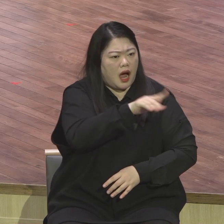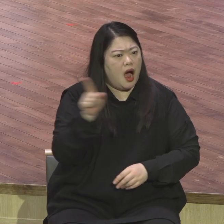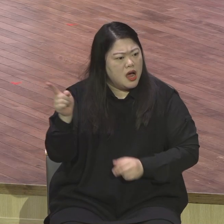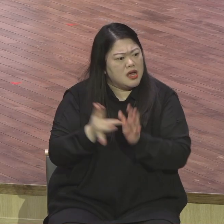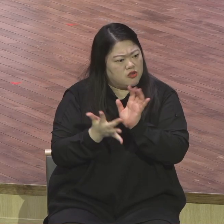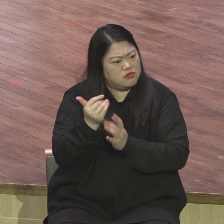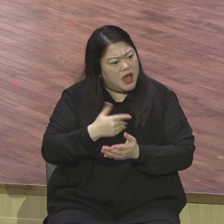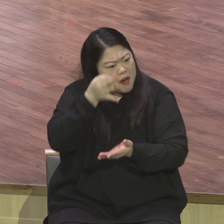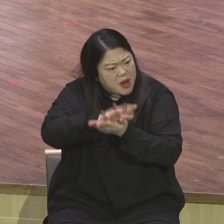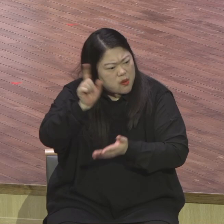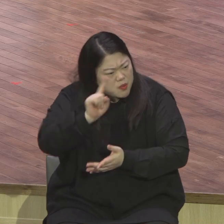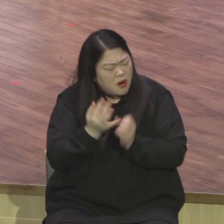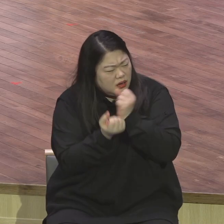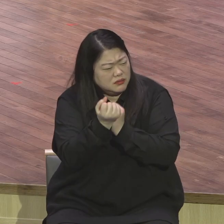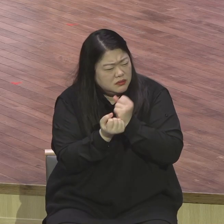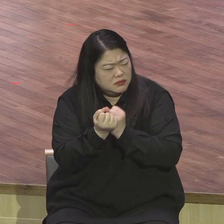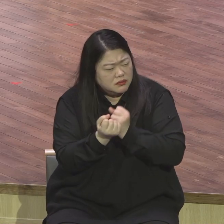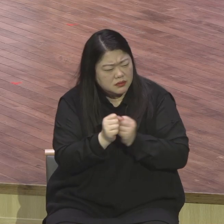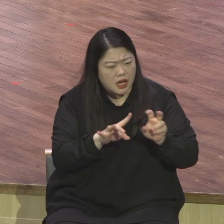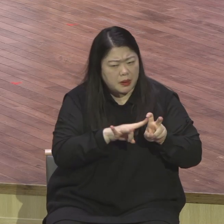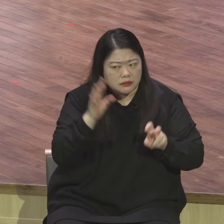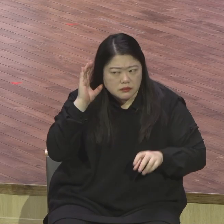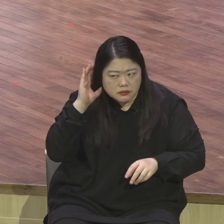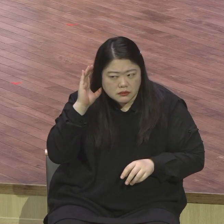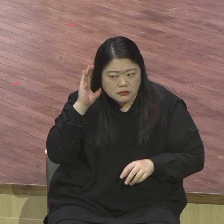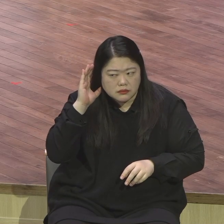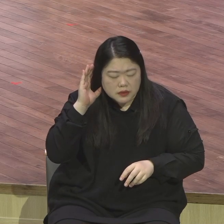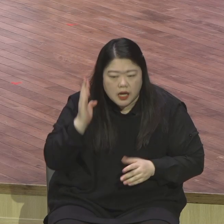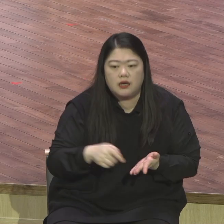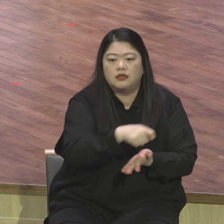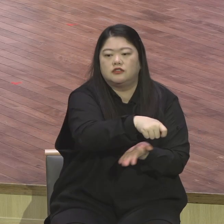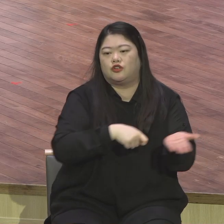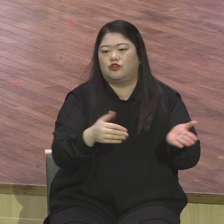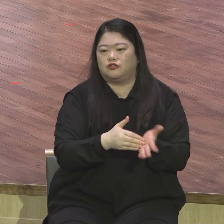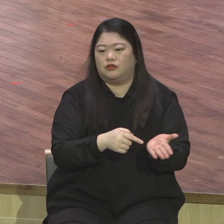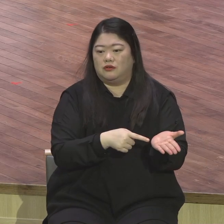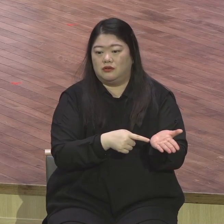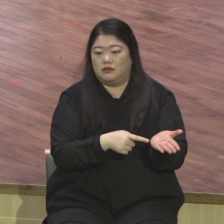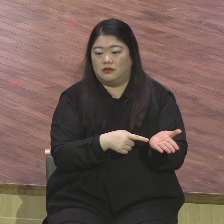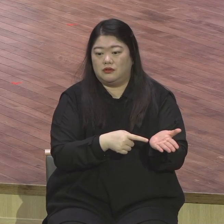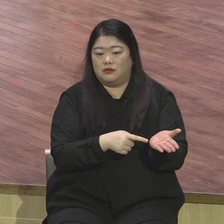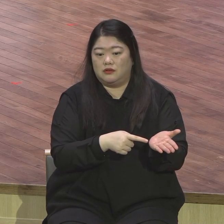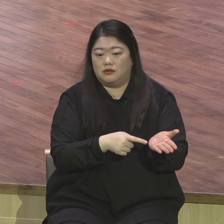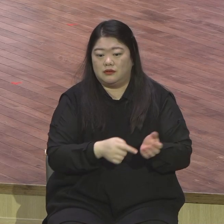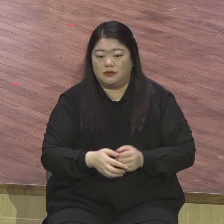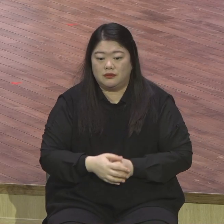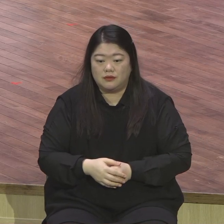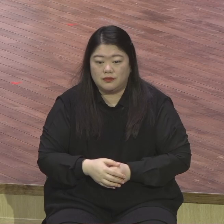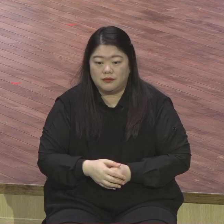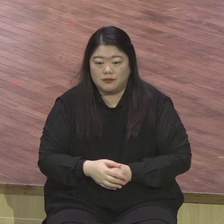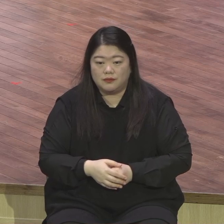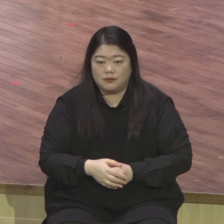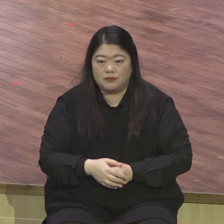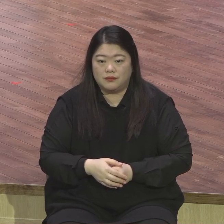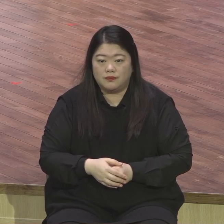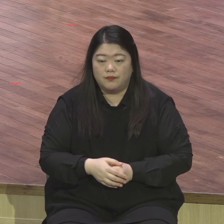육신의 옷을 입은 예수님만을 봤는데 지금은 하나님 나라 계실 때 예수님의 모습을 본 거예요